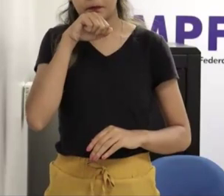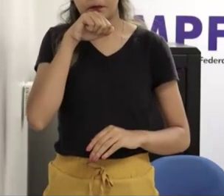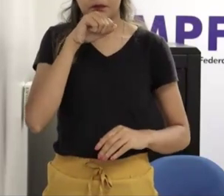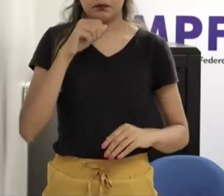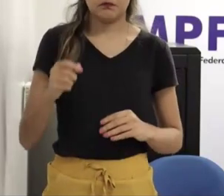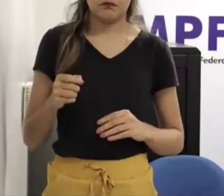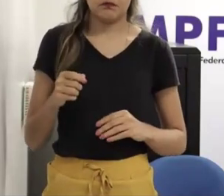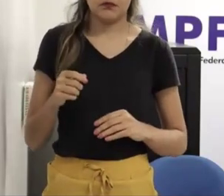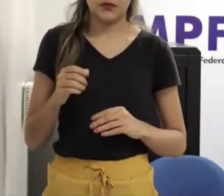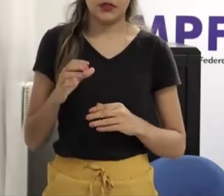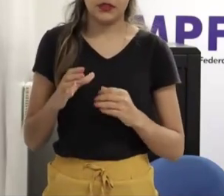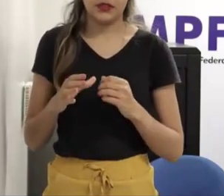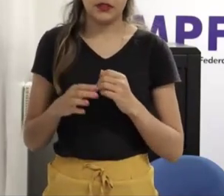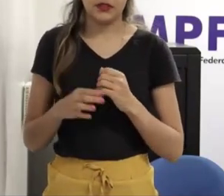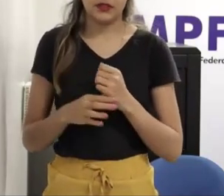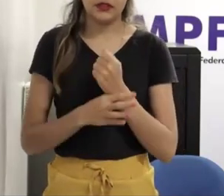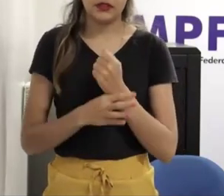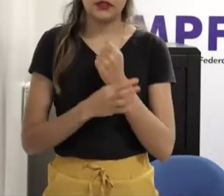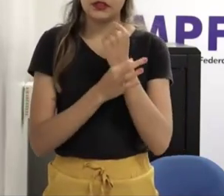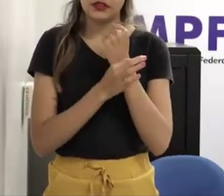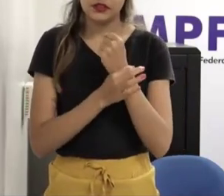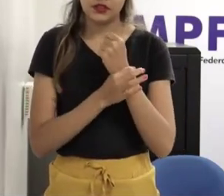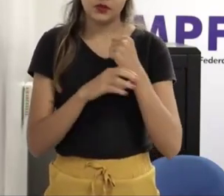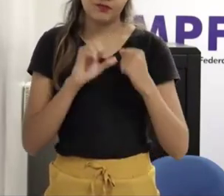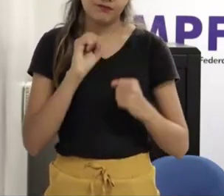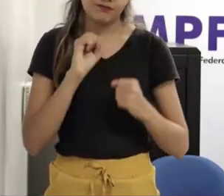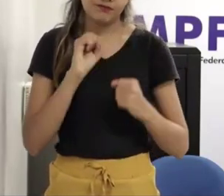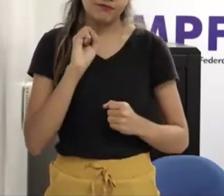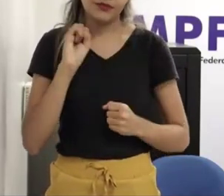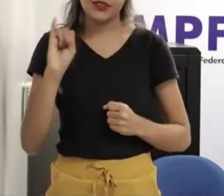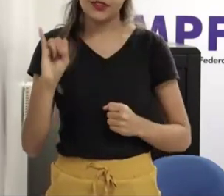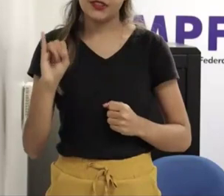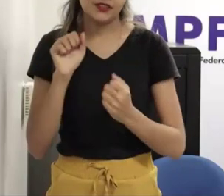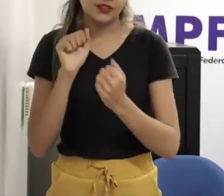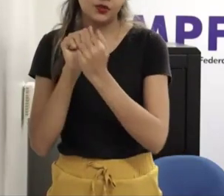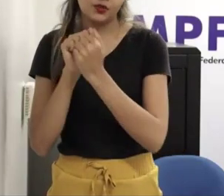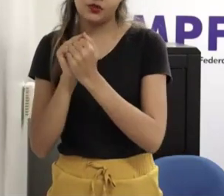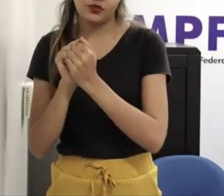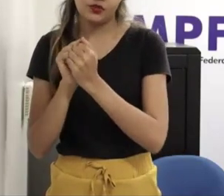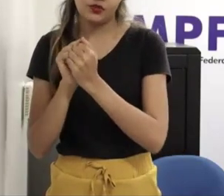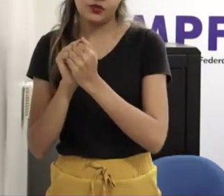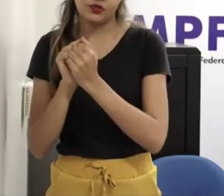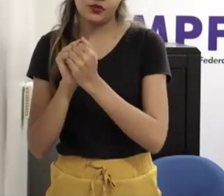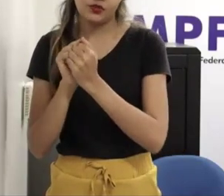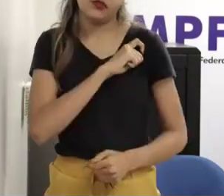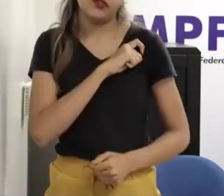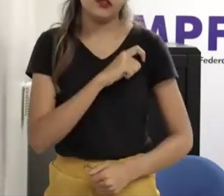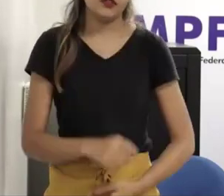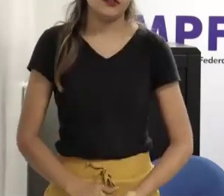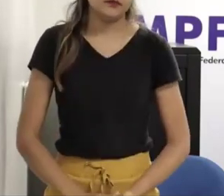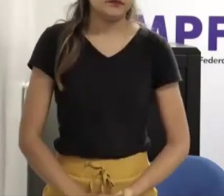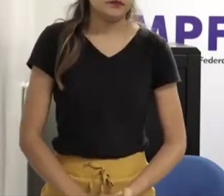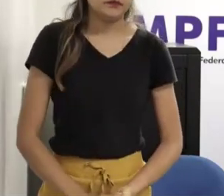ali envolvidas principalmente quando nós falamos ali de ribeirinhos principalmente quando nós falamos de famílias